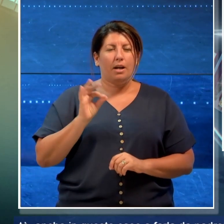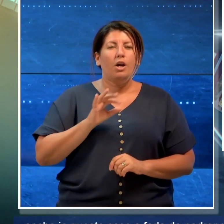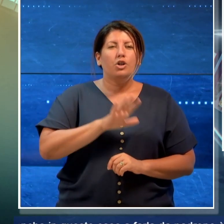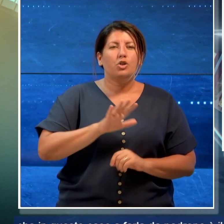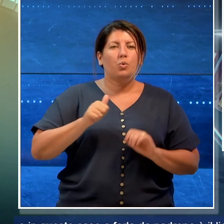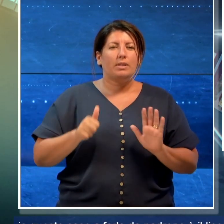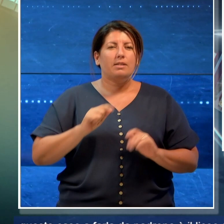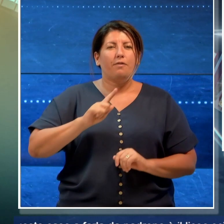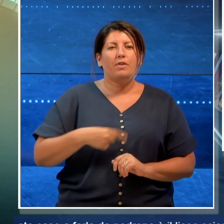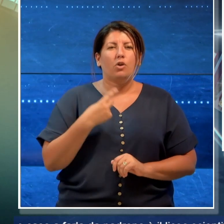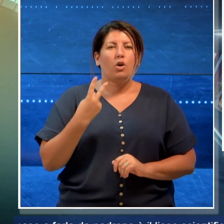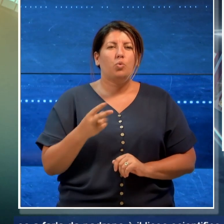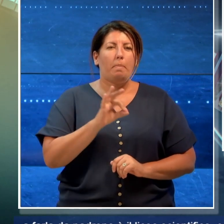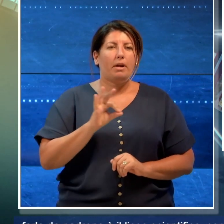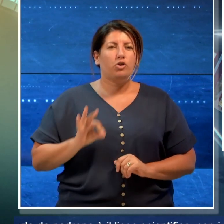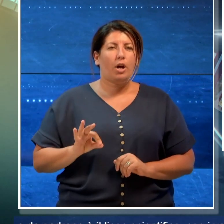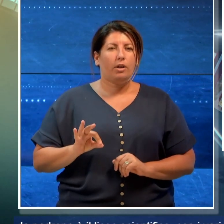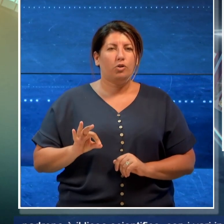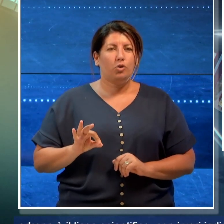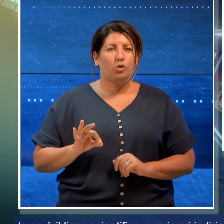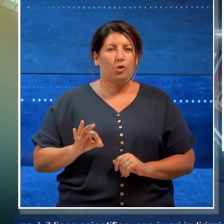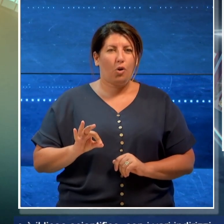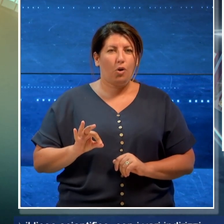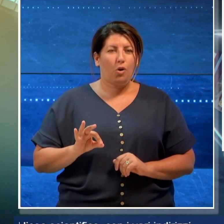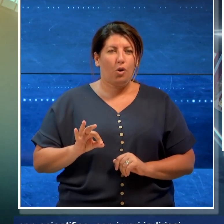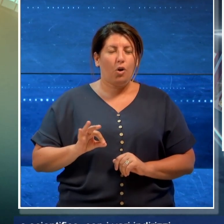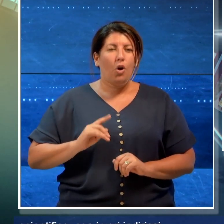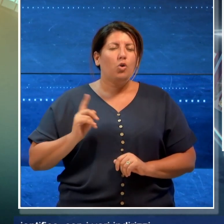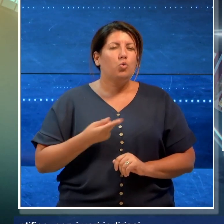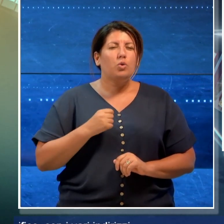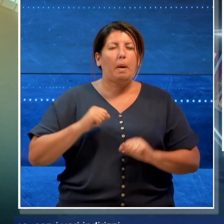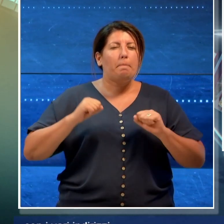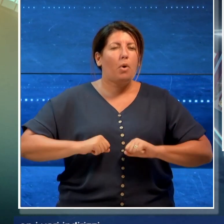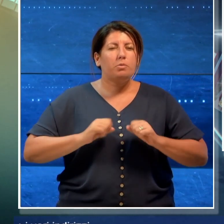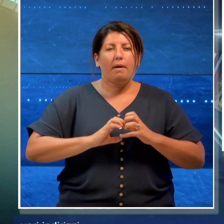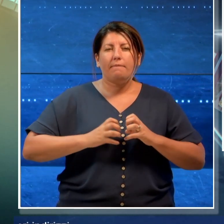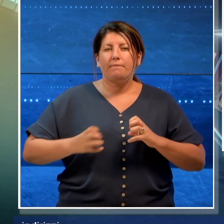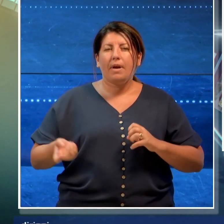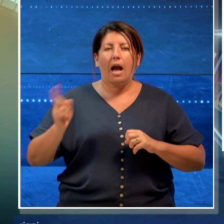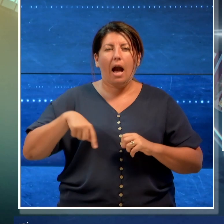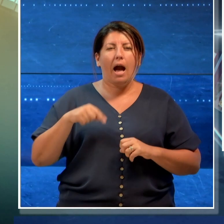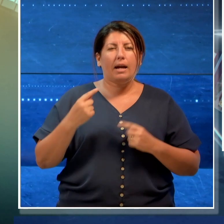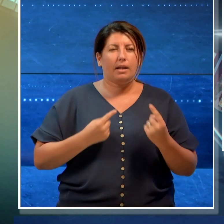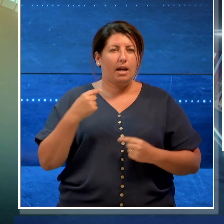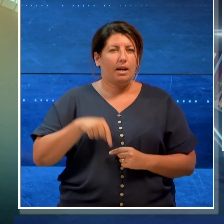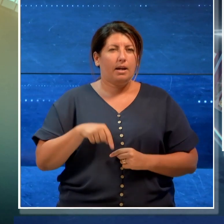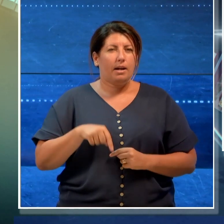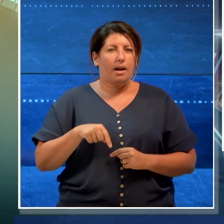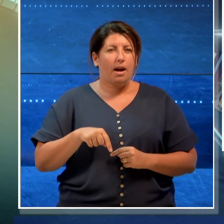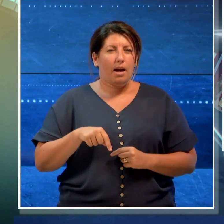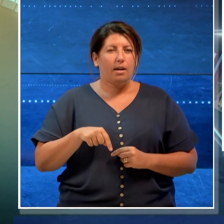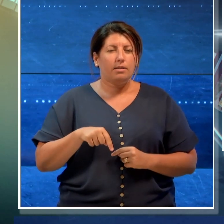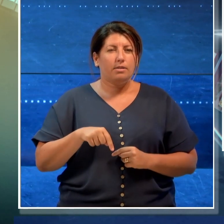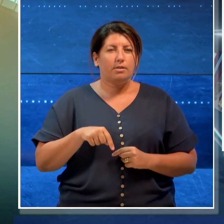,2% e tra tutte le possibilità, anche in questo caso, a farla da